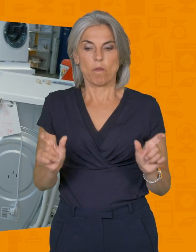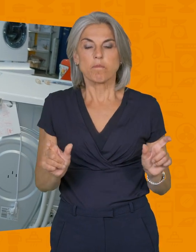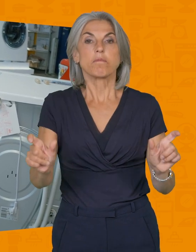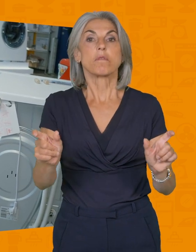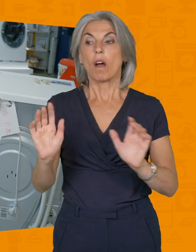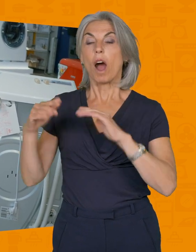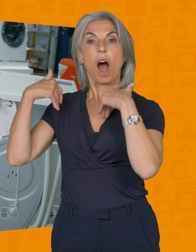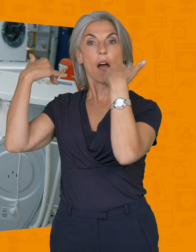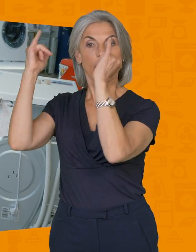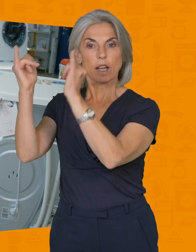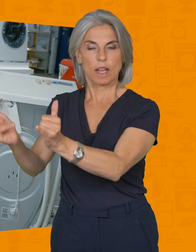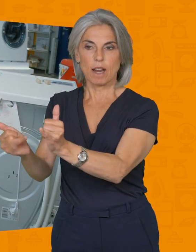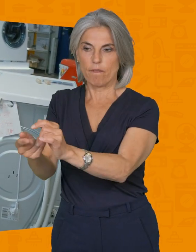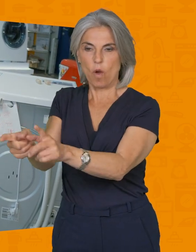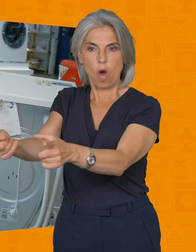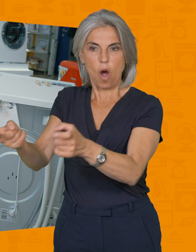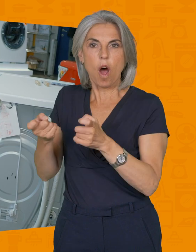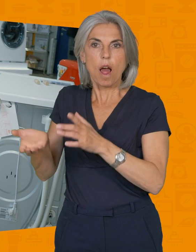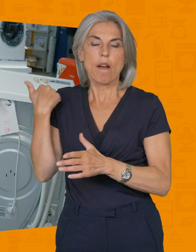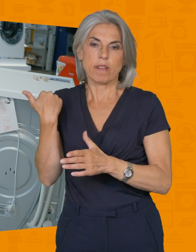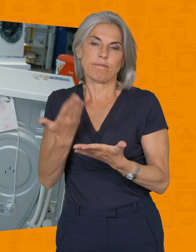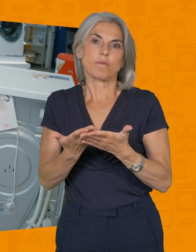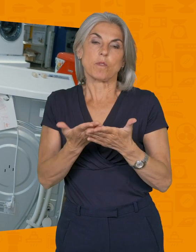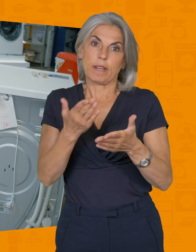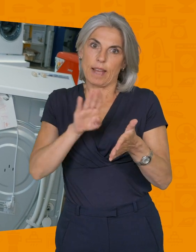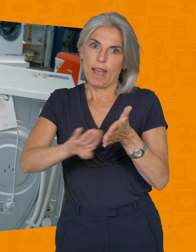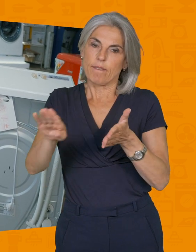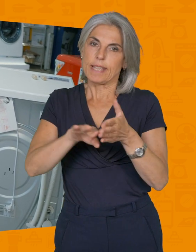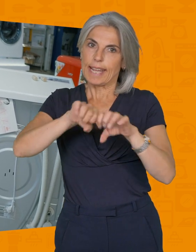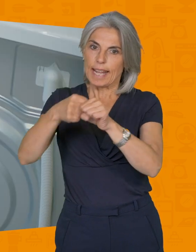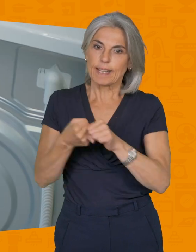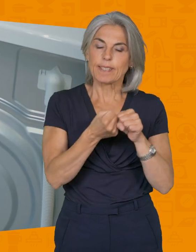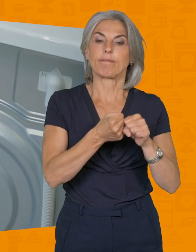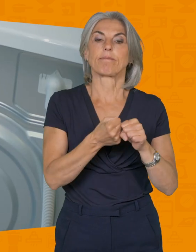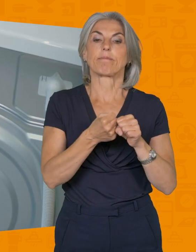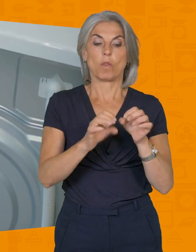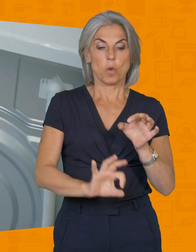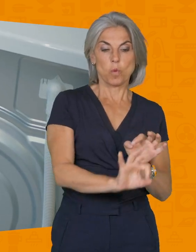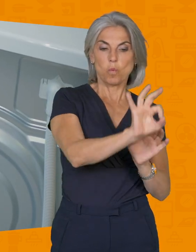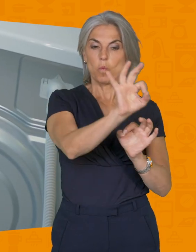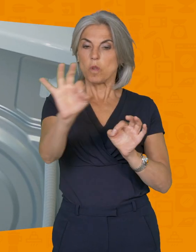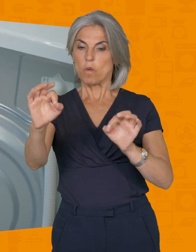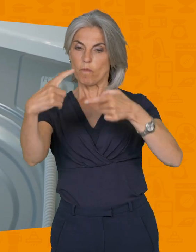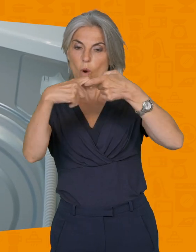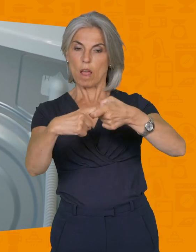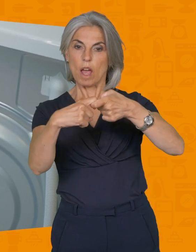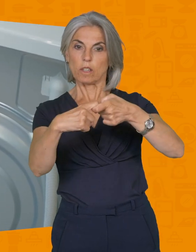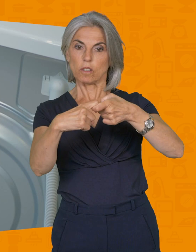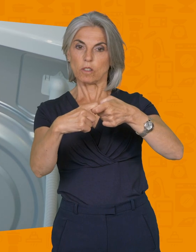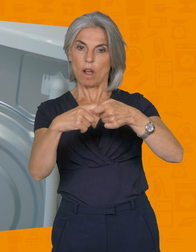à votre nouvelle demeure,'oubliez pas de les enlever, sinon les dégâts peuvent être importants. Rattachez soigneusement les tuyaux. S'il est pas ton sauté,'hésitez pas à